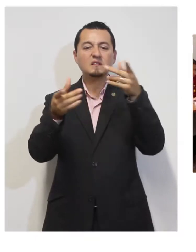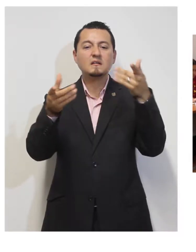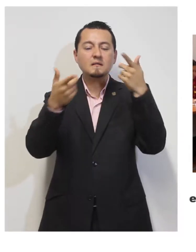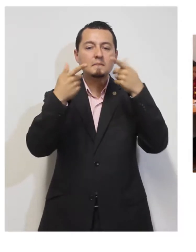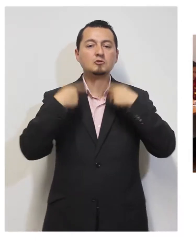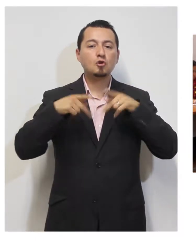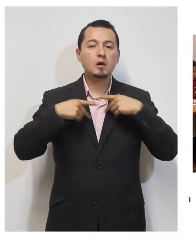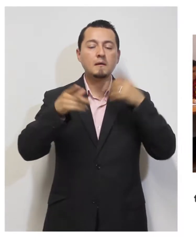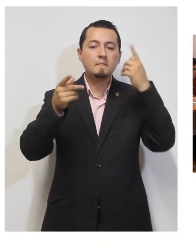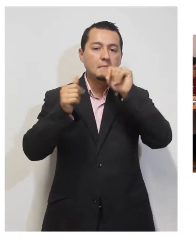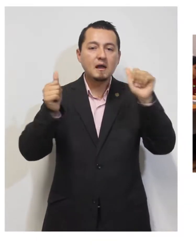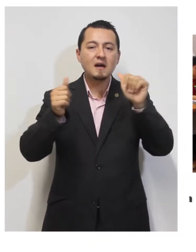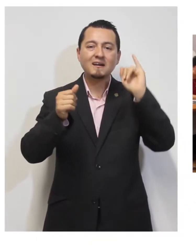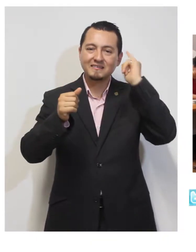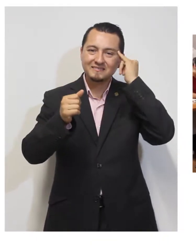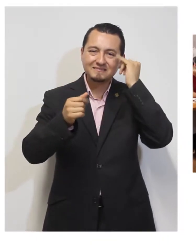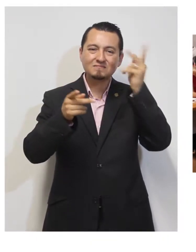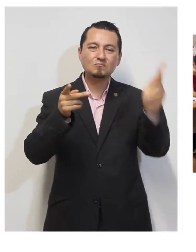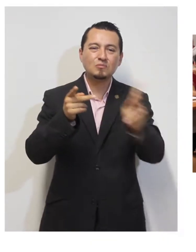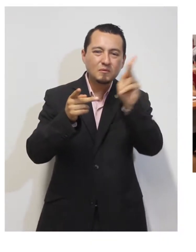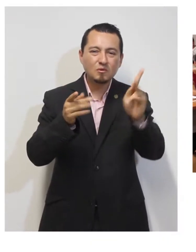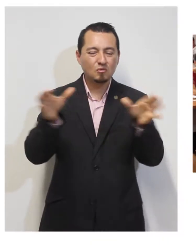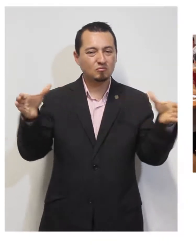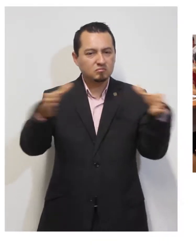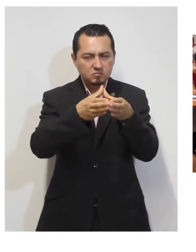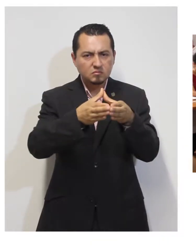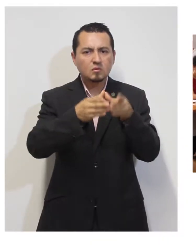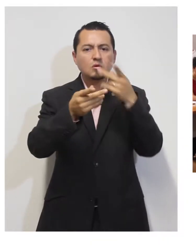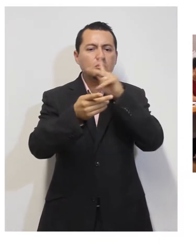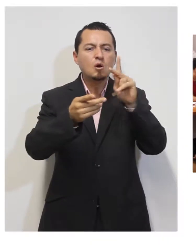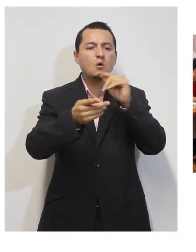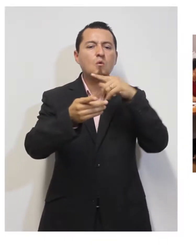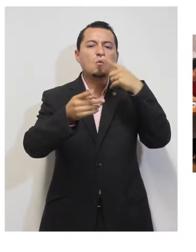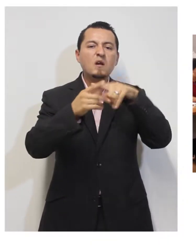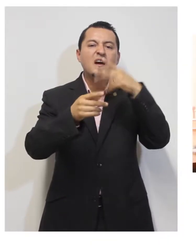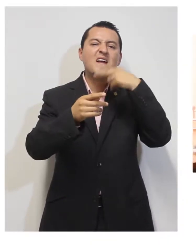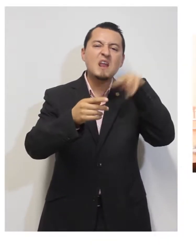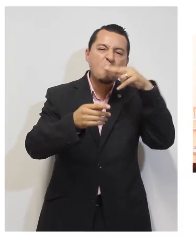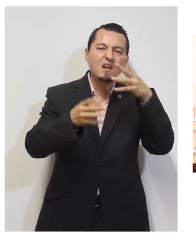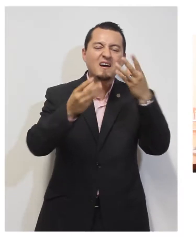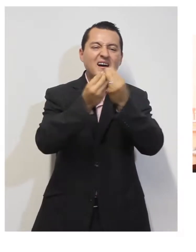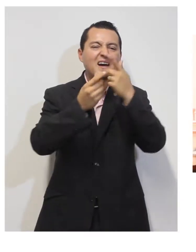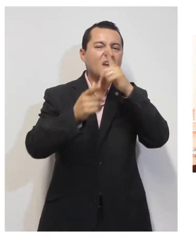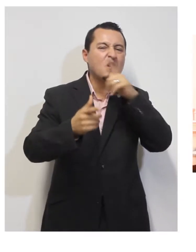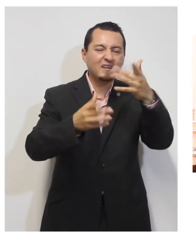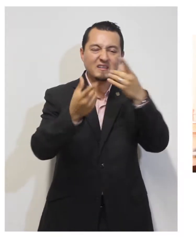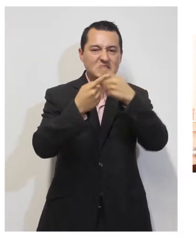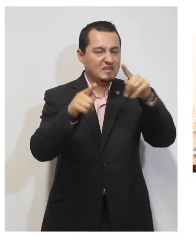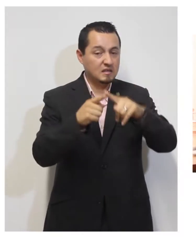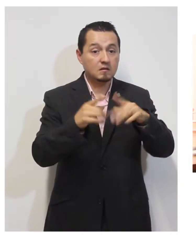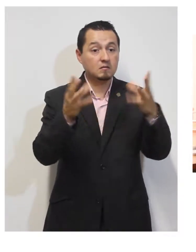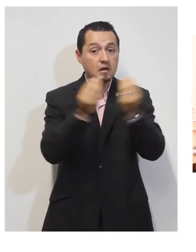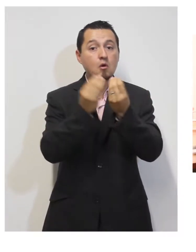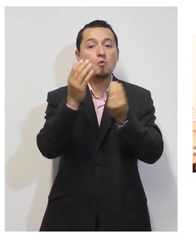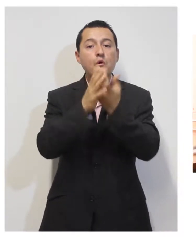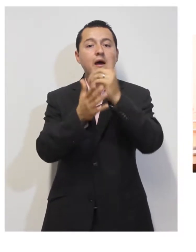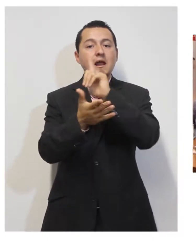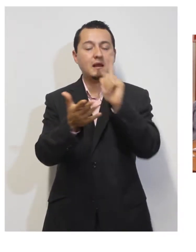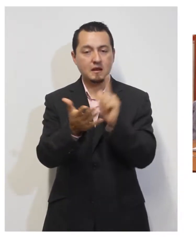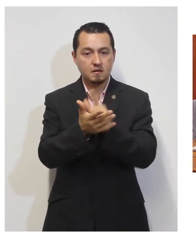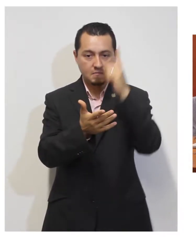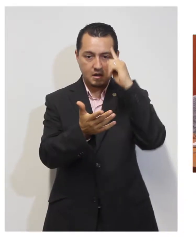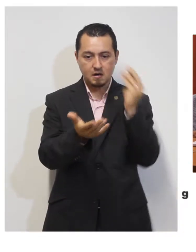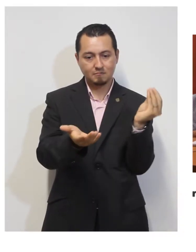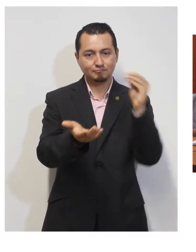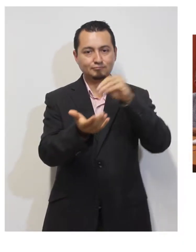Indígenas se reunió con personal de la Comisión Nacional para el Desarrollo de Comunidades Nativas. La propuesta es concretar una nueva ley en la materia,